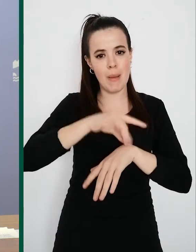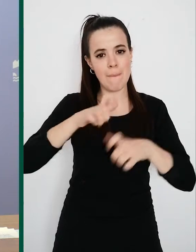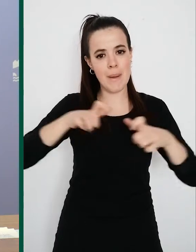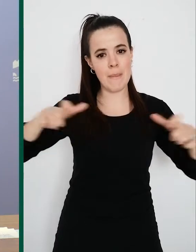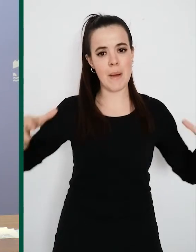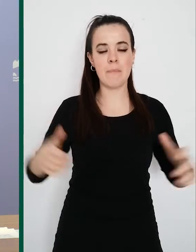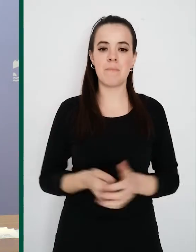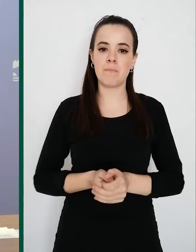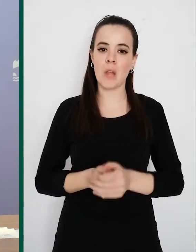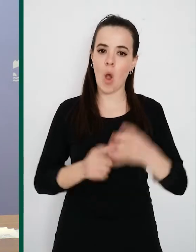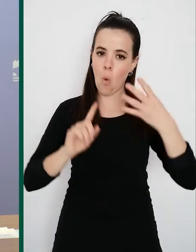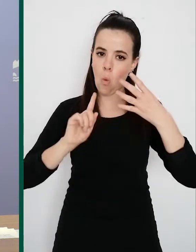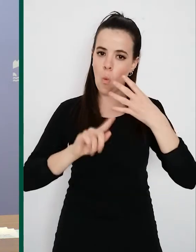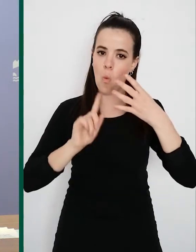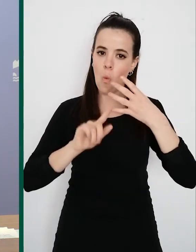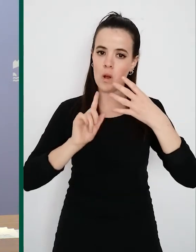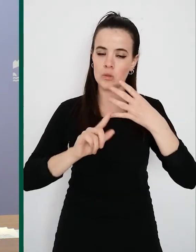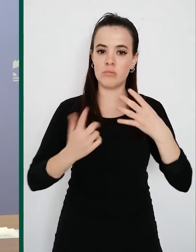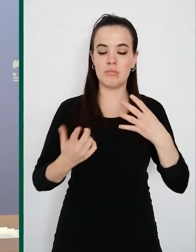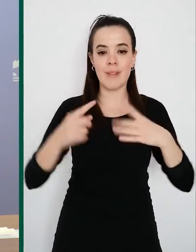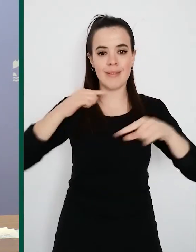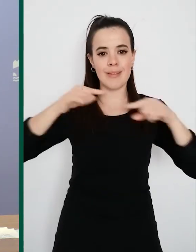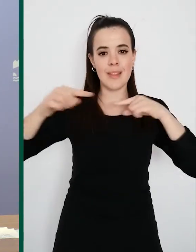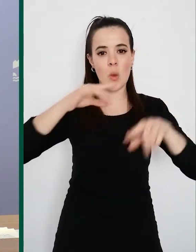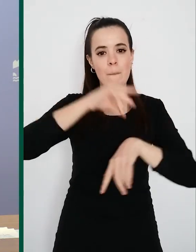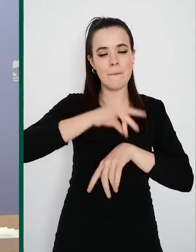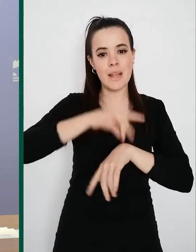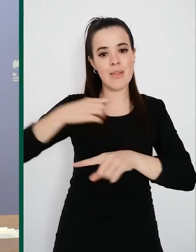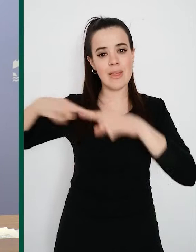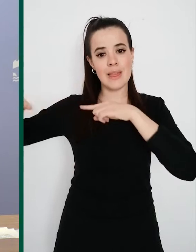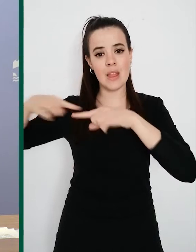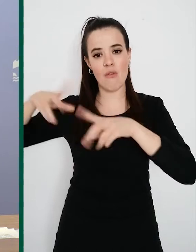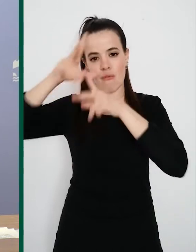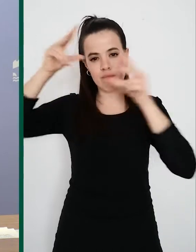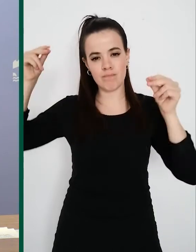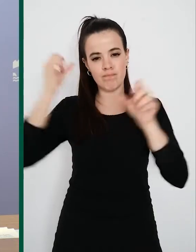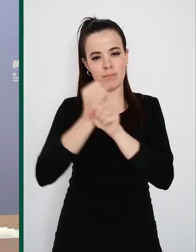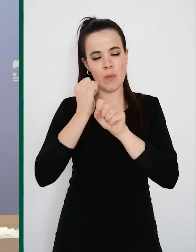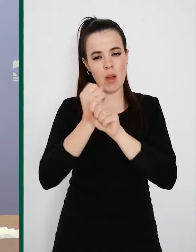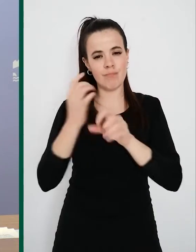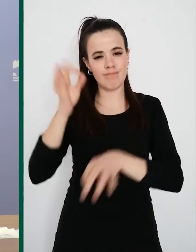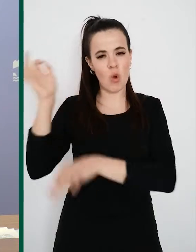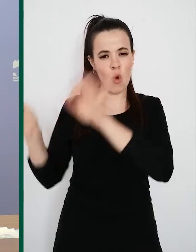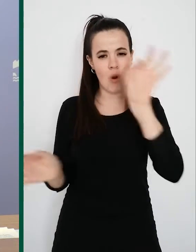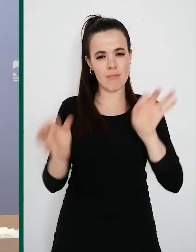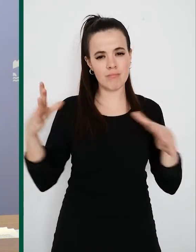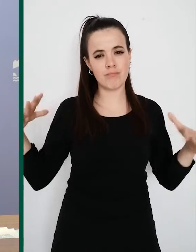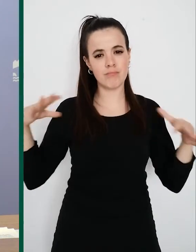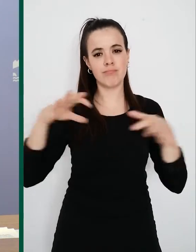Cuarto, las direcciones médicas y la dirección de enfermería están trabajando de manera coordinada y sistemática para